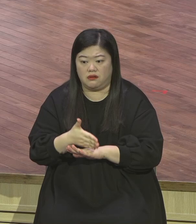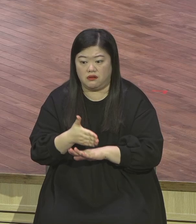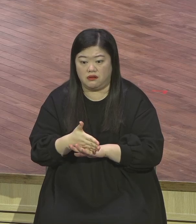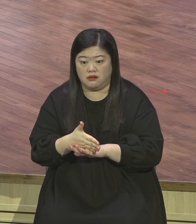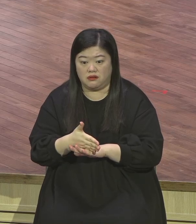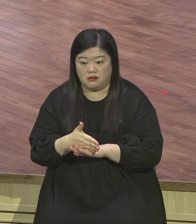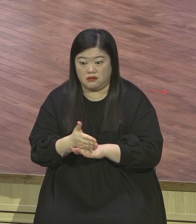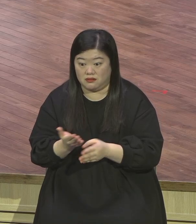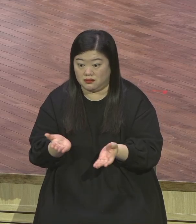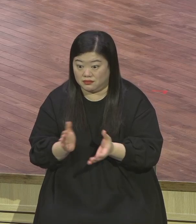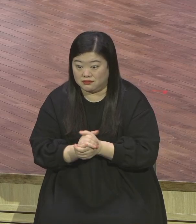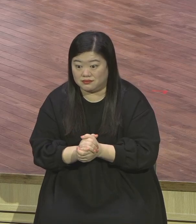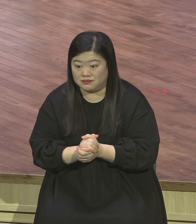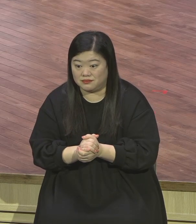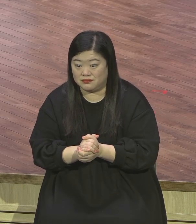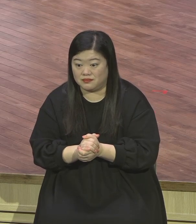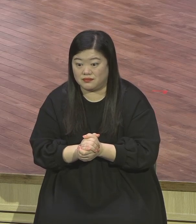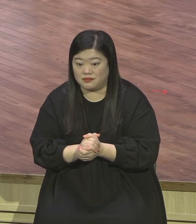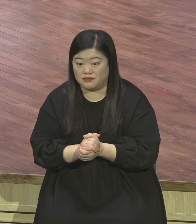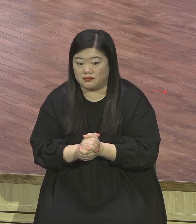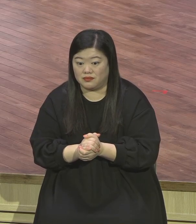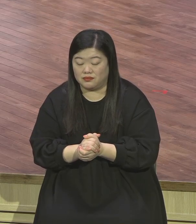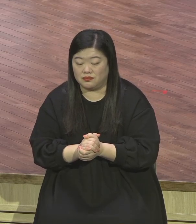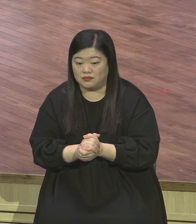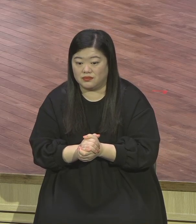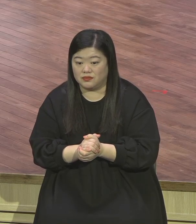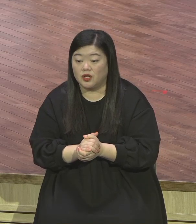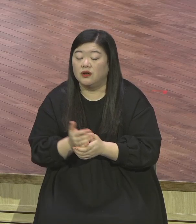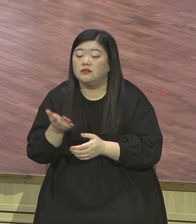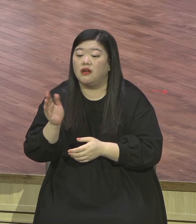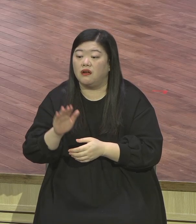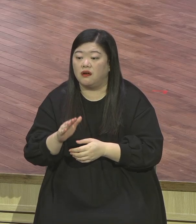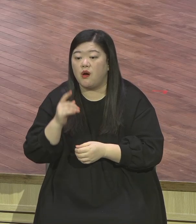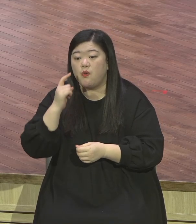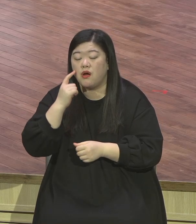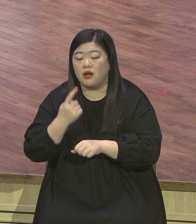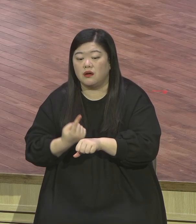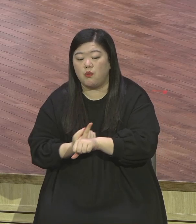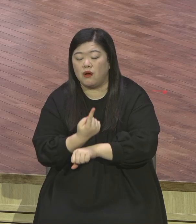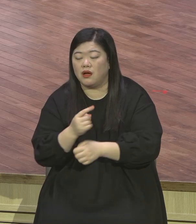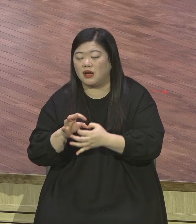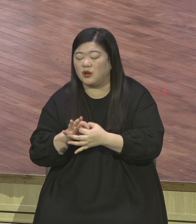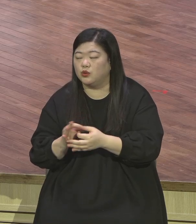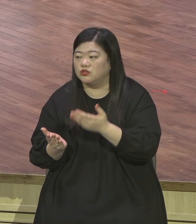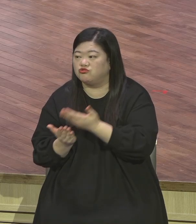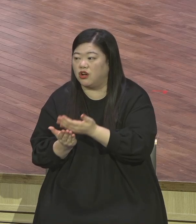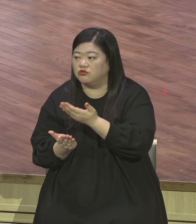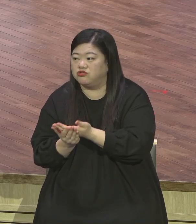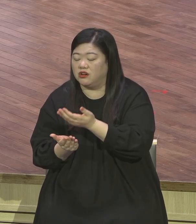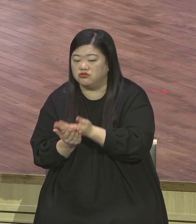그 외에 뭔 요구가 변명이 있겠어요. 이 감격 있는 사람은 그렇습니다.